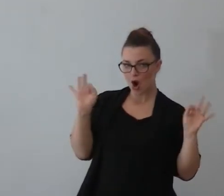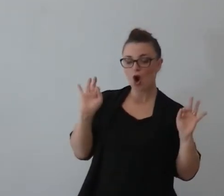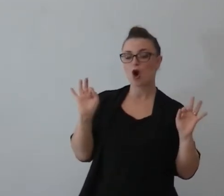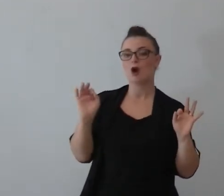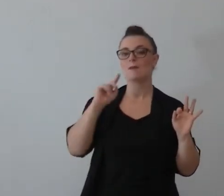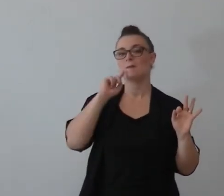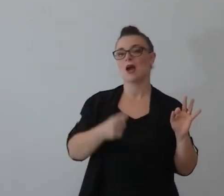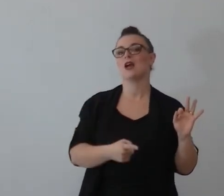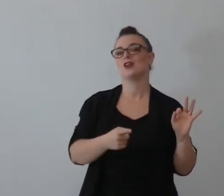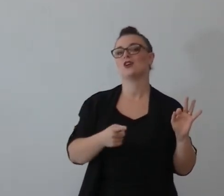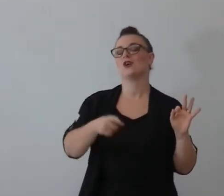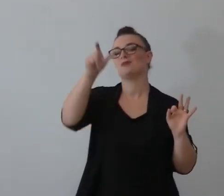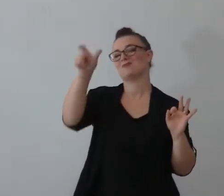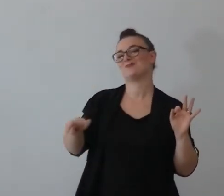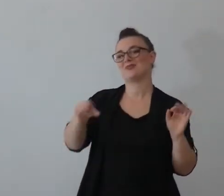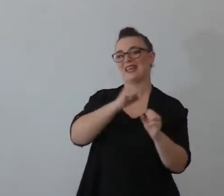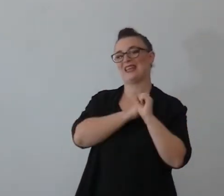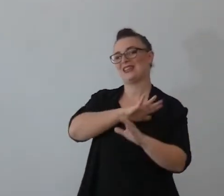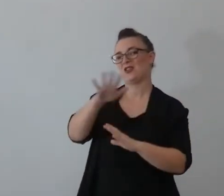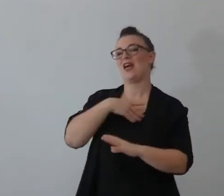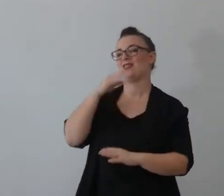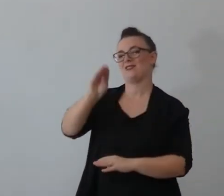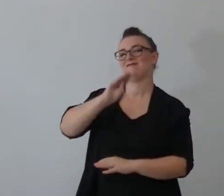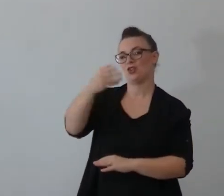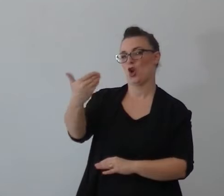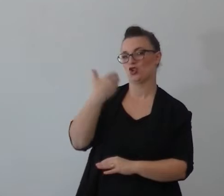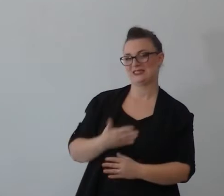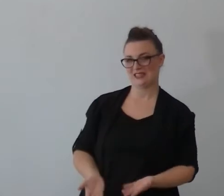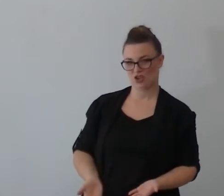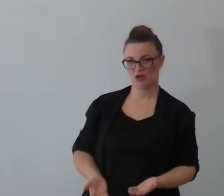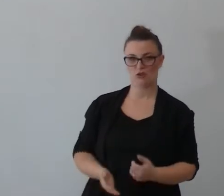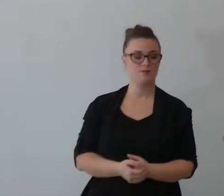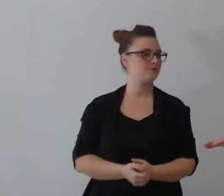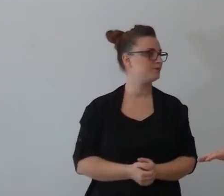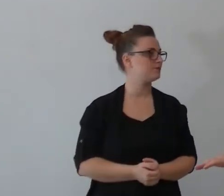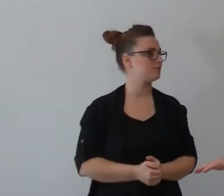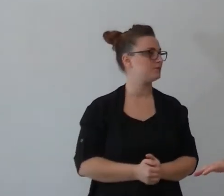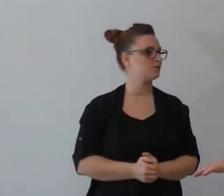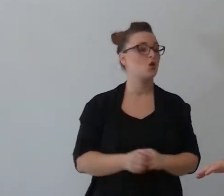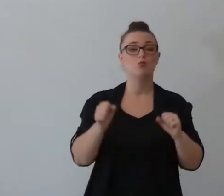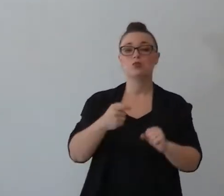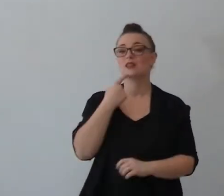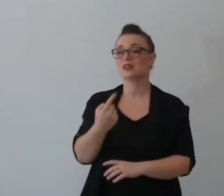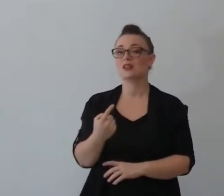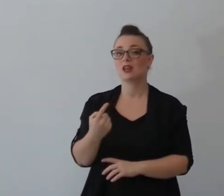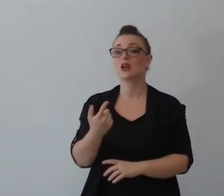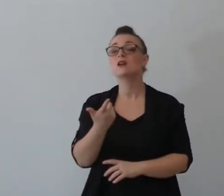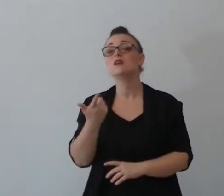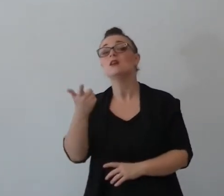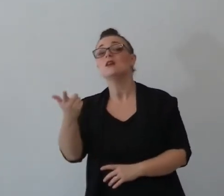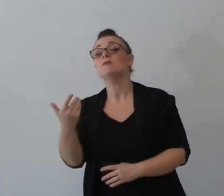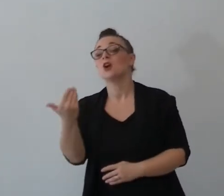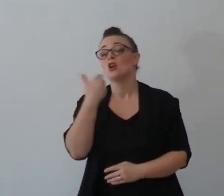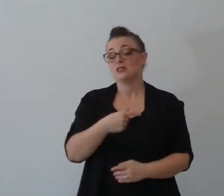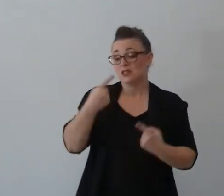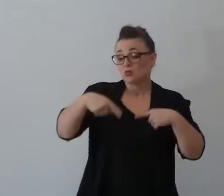da un altro credente e dici guarda anche senza fare nome mi è stato consigliato questo secondo me almeno ormai